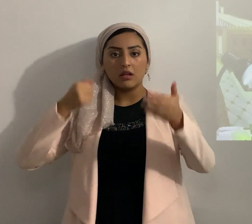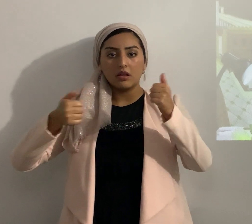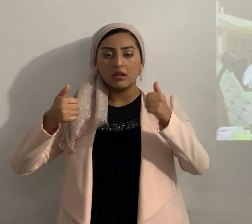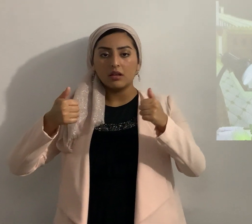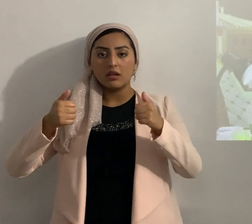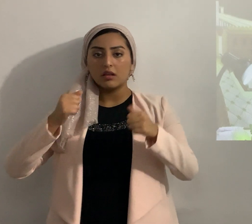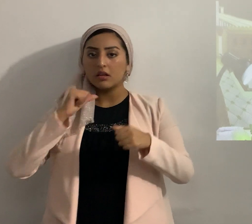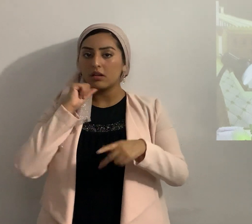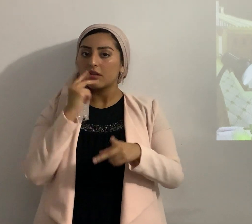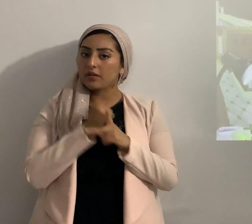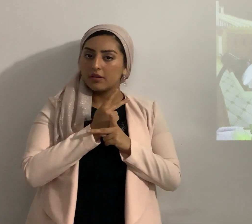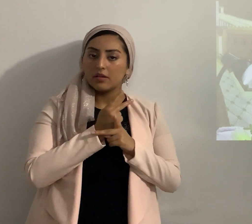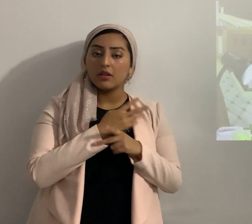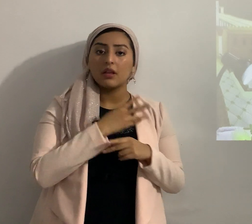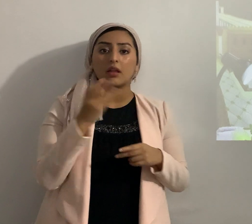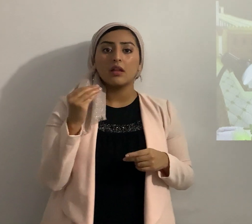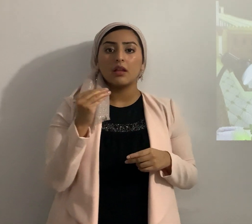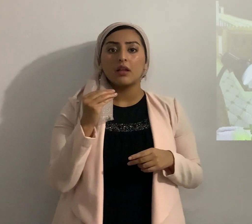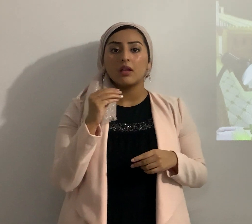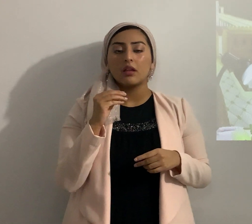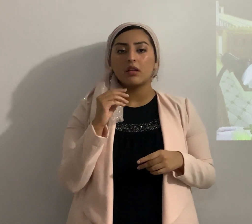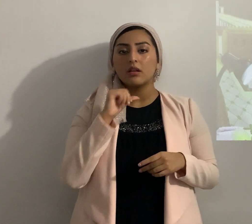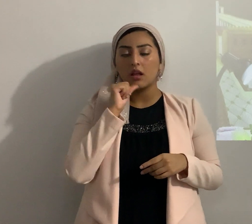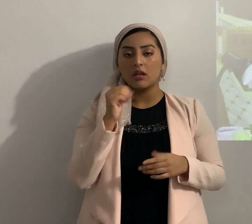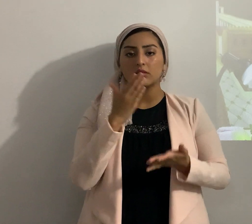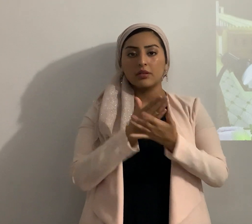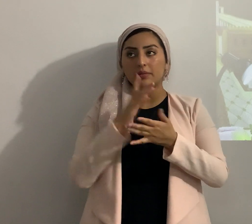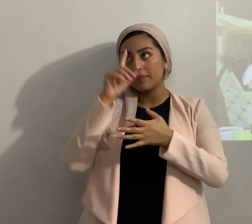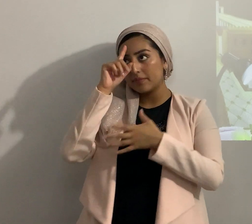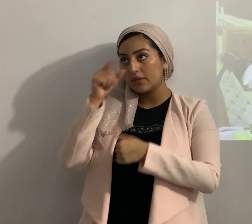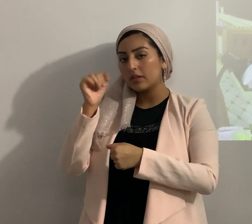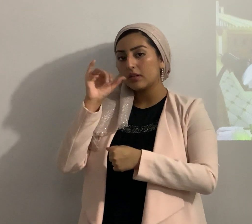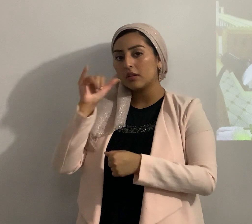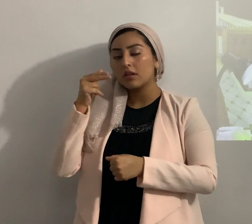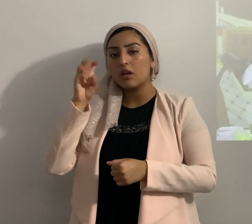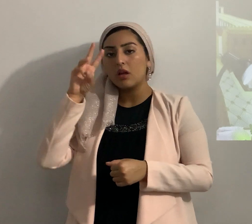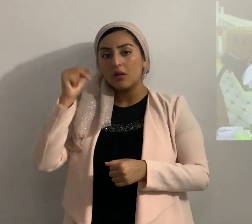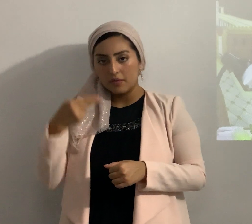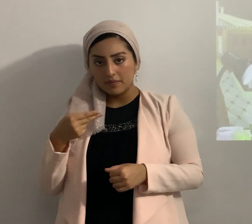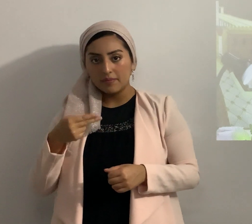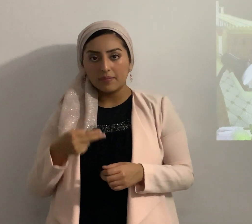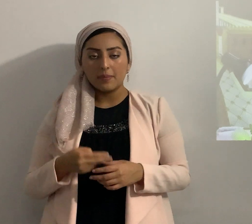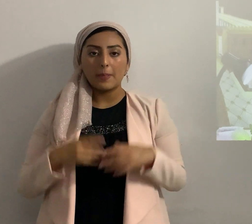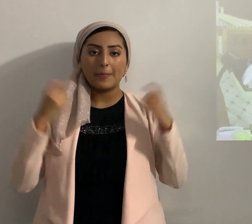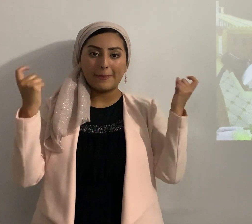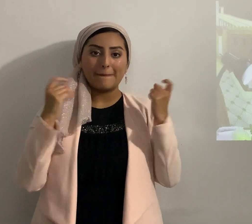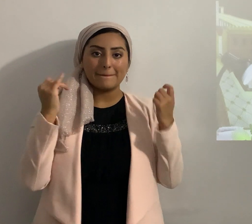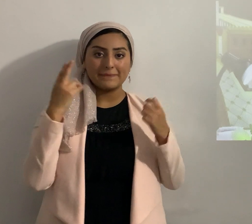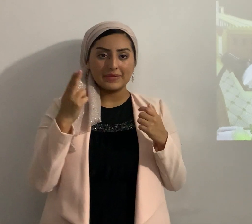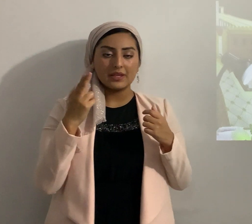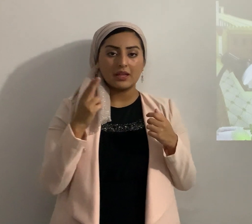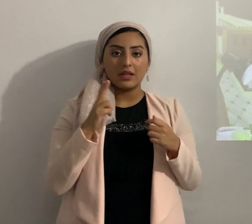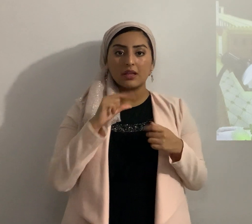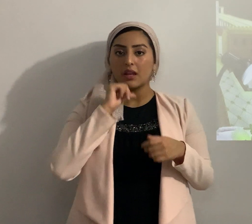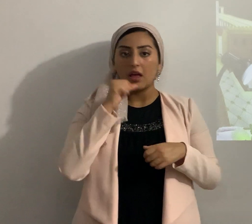y que no dejaran de confiar en Yahweh aleluya o sea que no se hicieran de esas armas